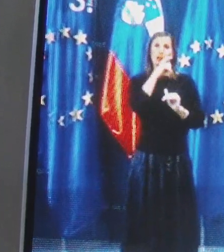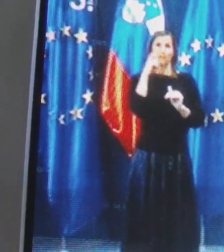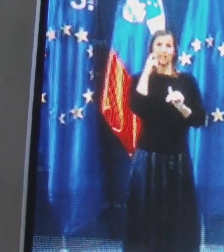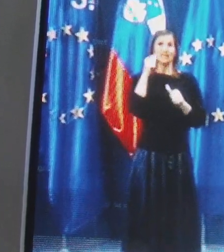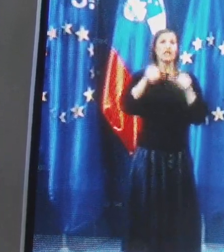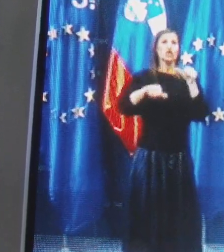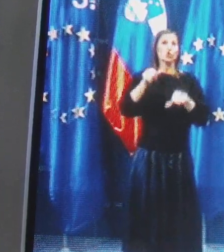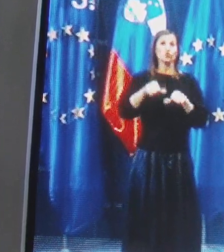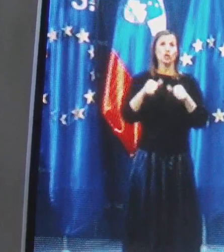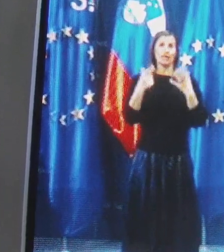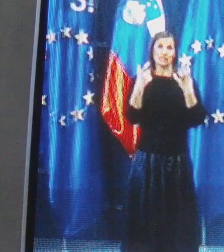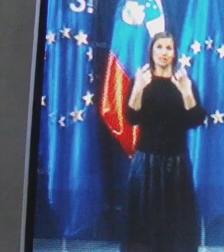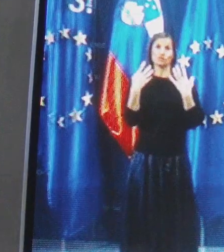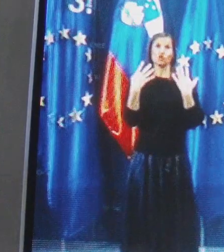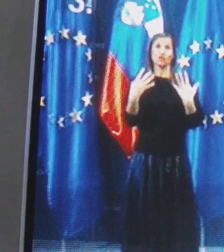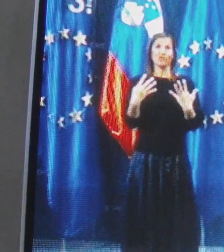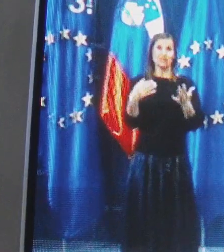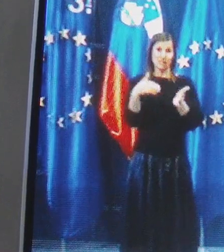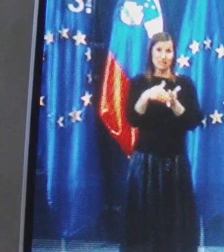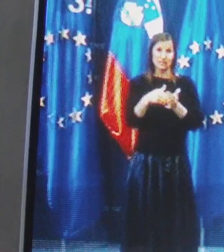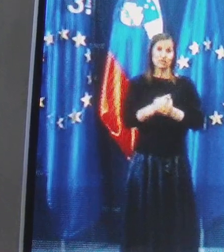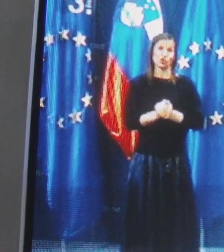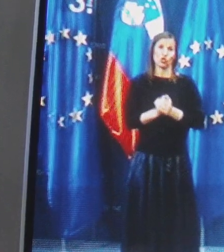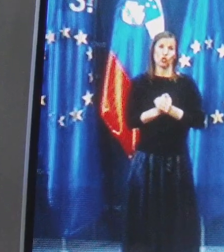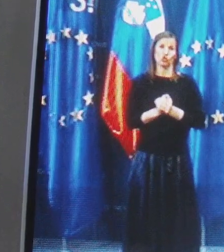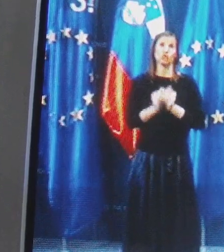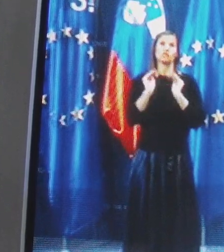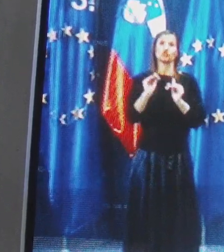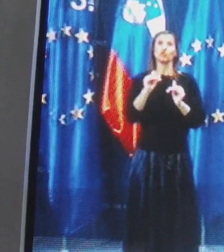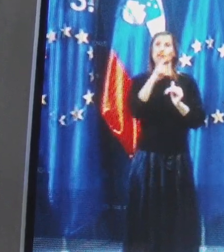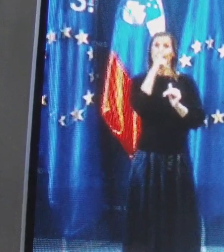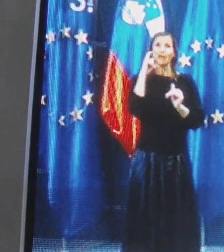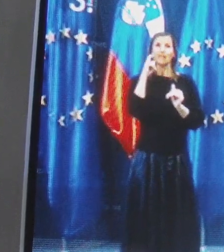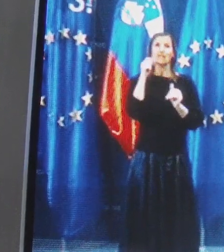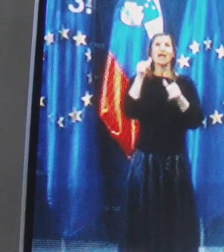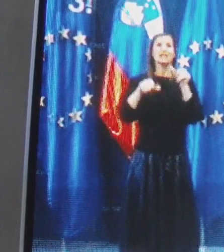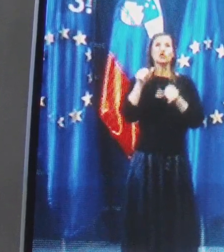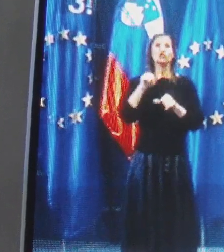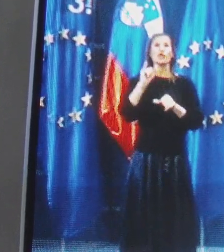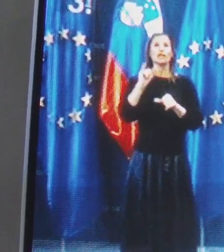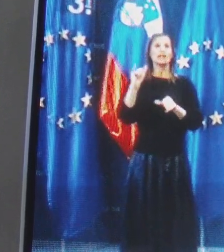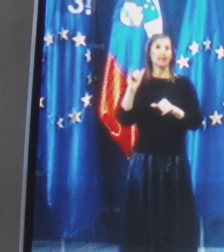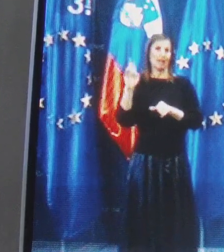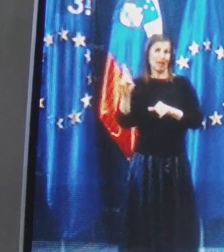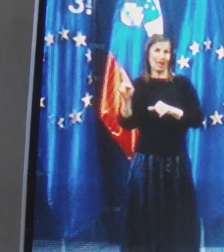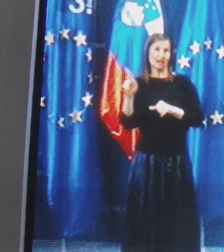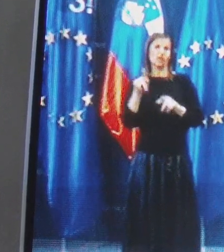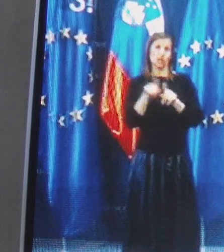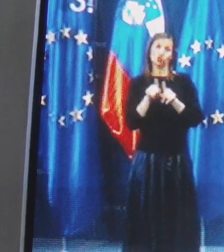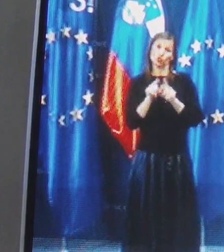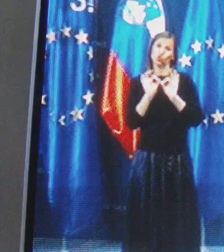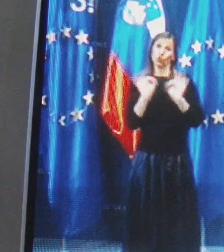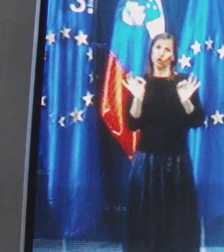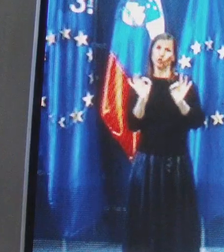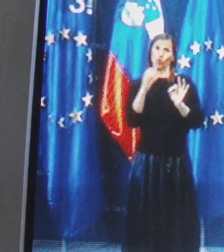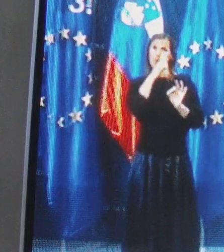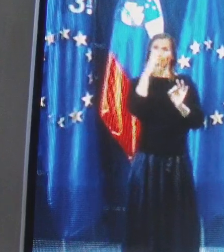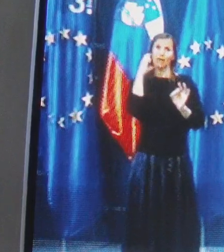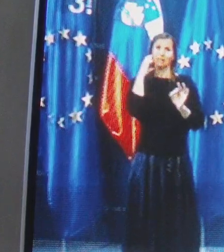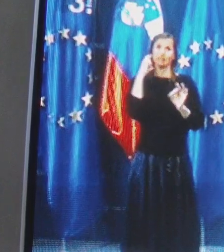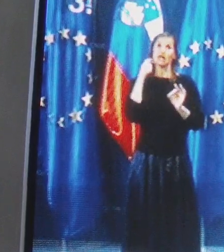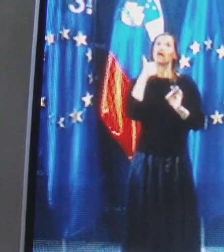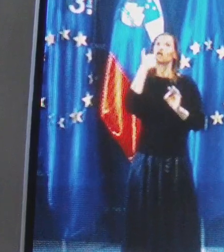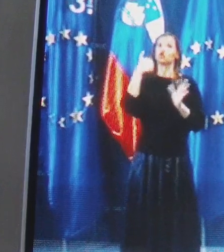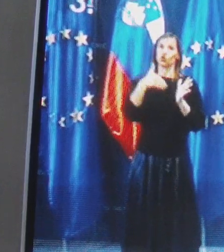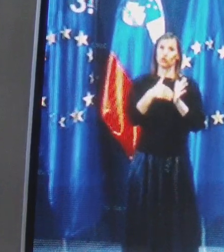maske kiružke 790 tisoč, je zašitna maska kiružka IIR, ki je tudi v redu maska, je